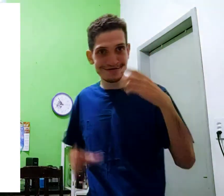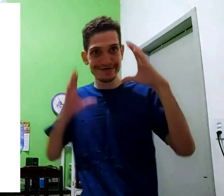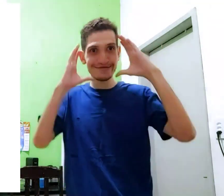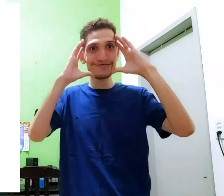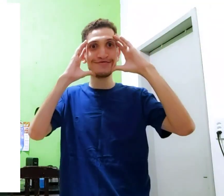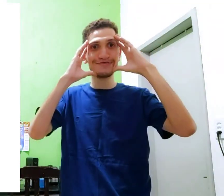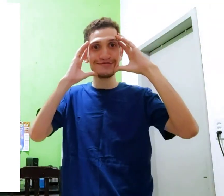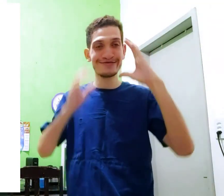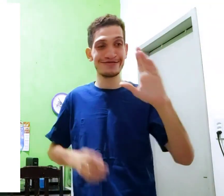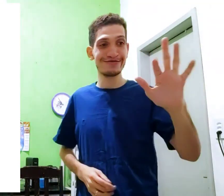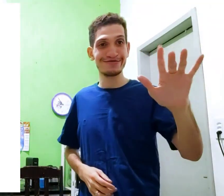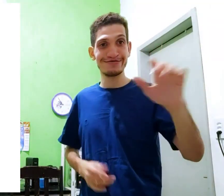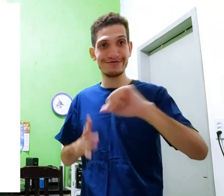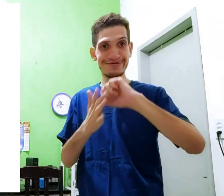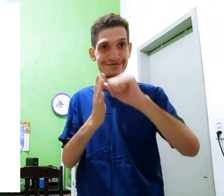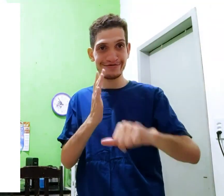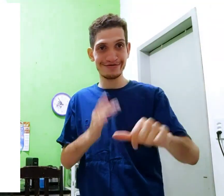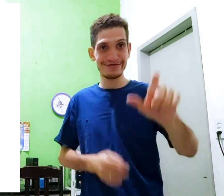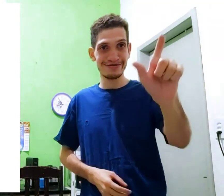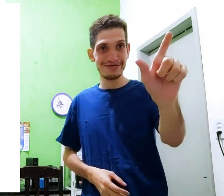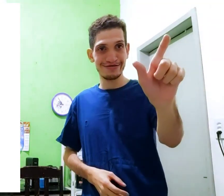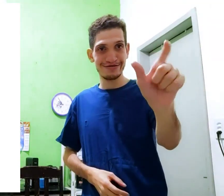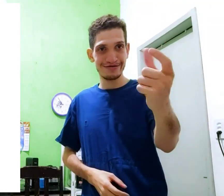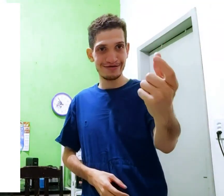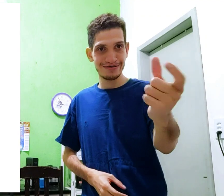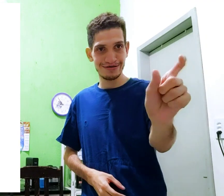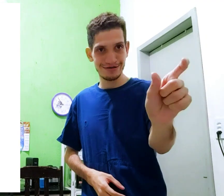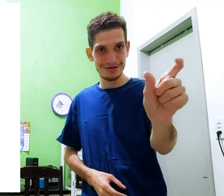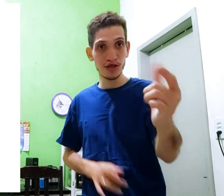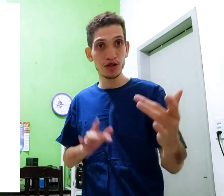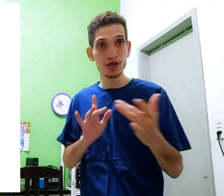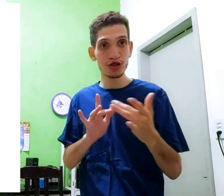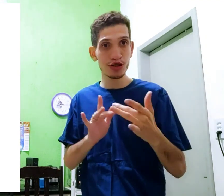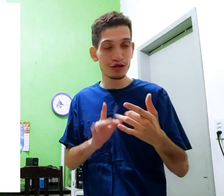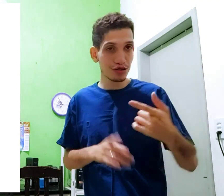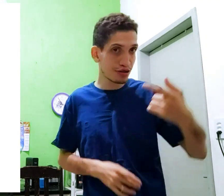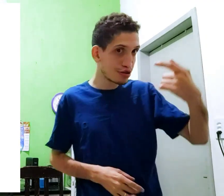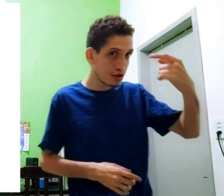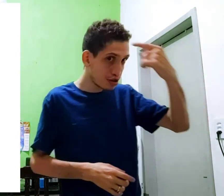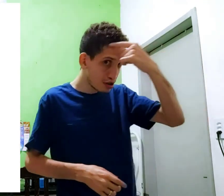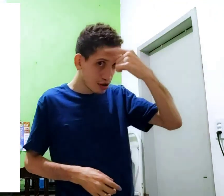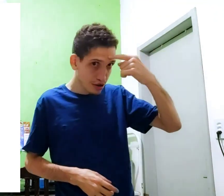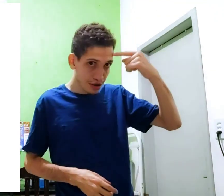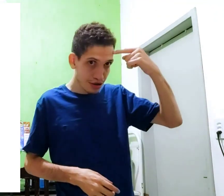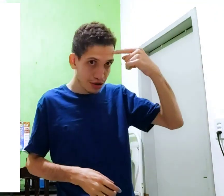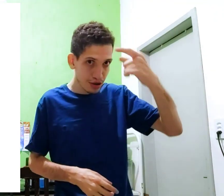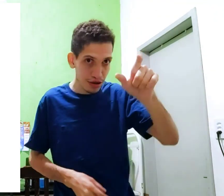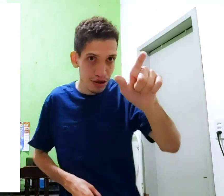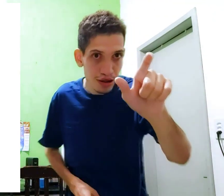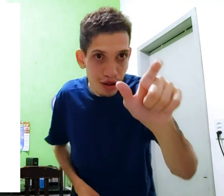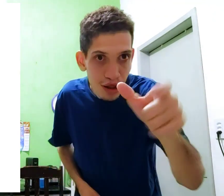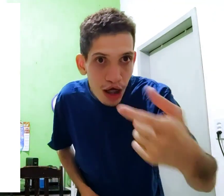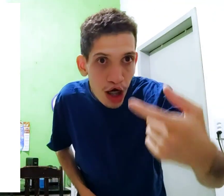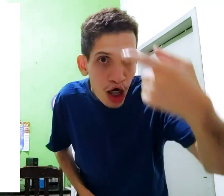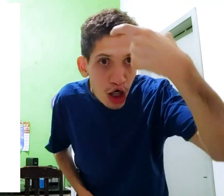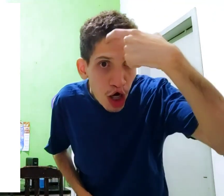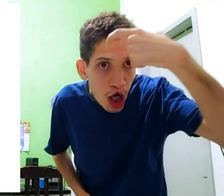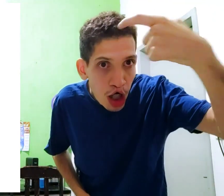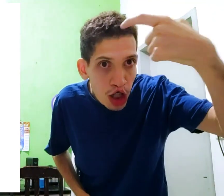isso é o rosto a mão e o coração é essa o toque aqui região aqui